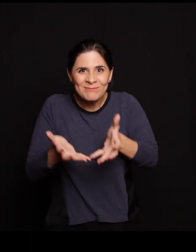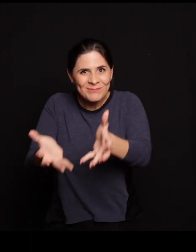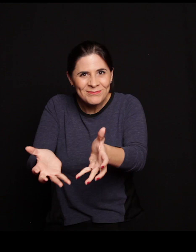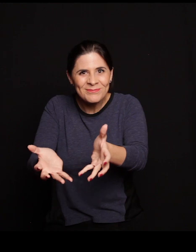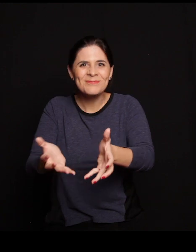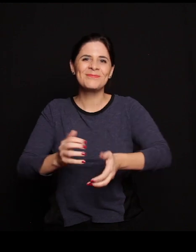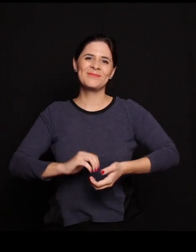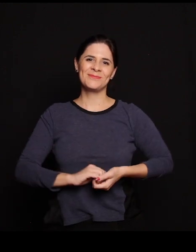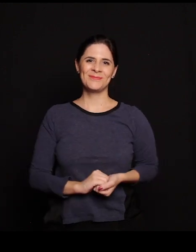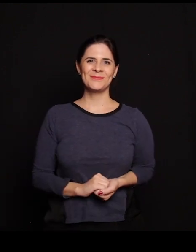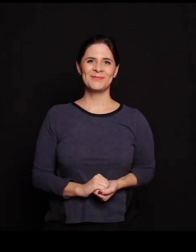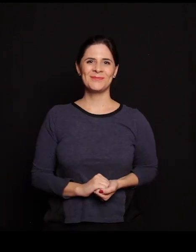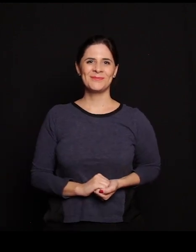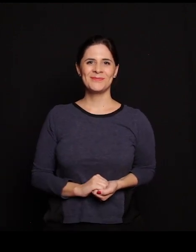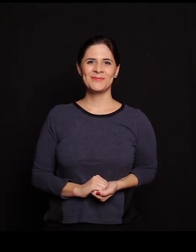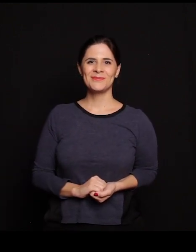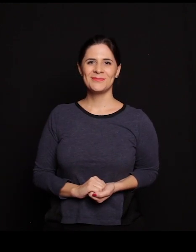as meninas como ela